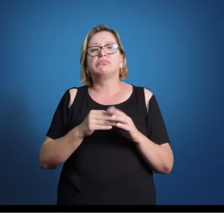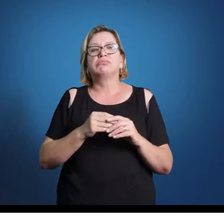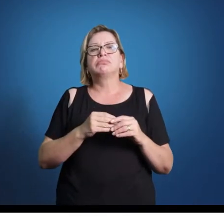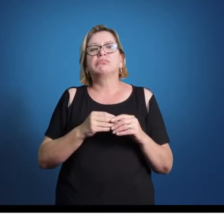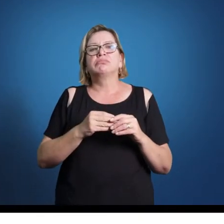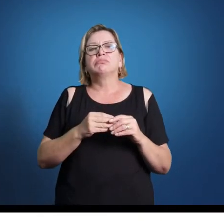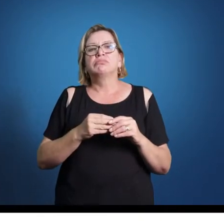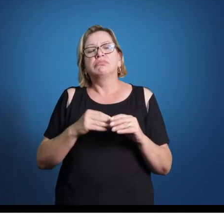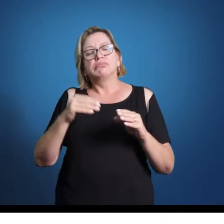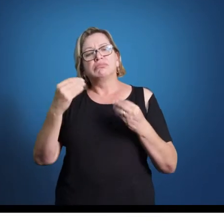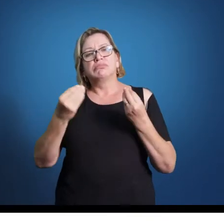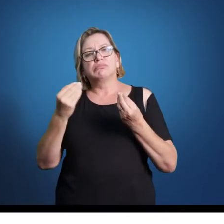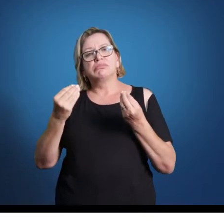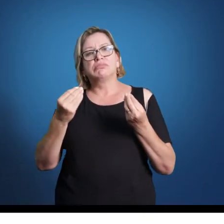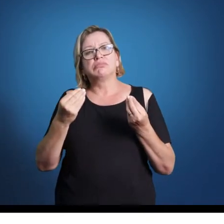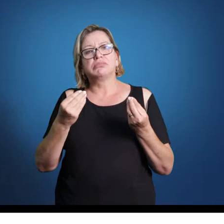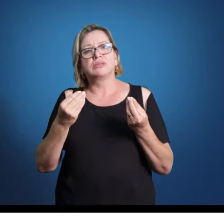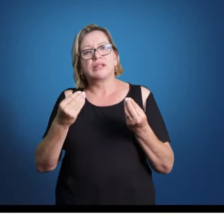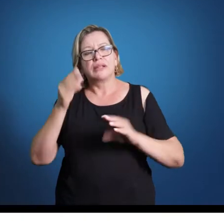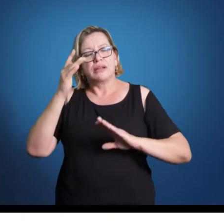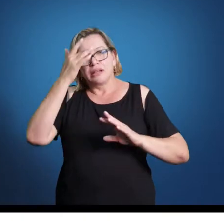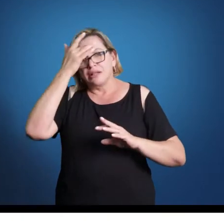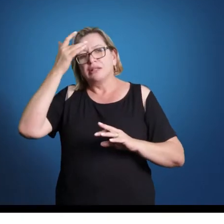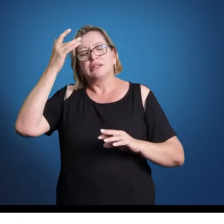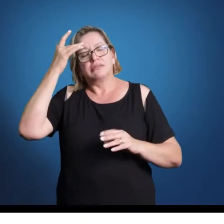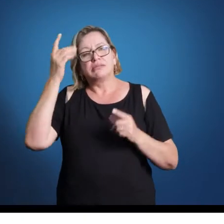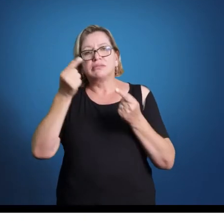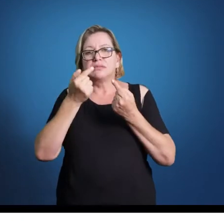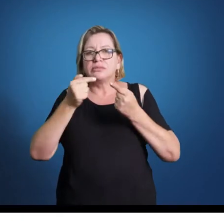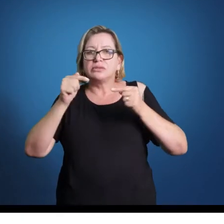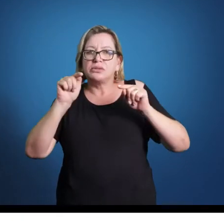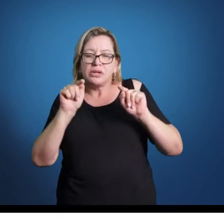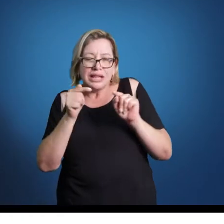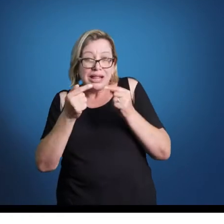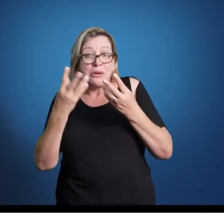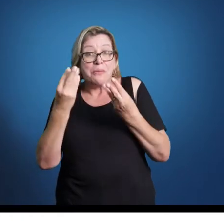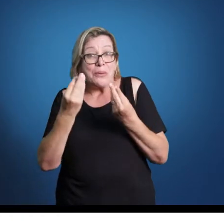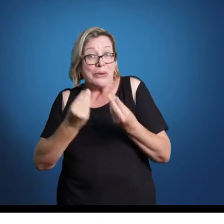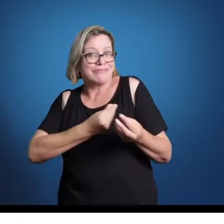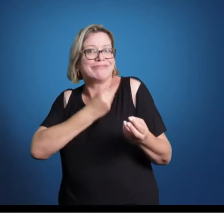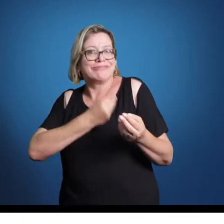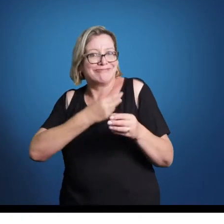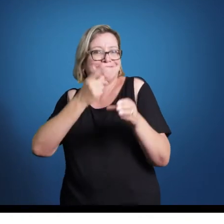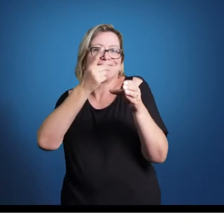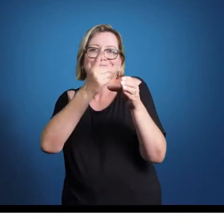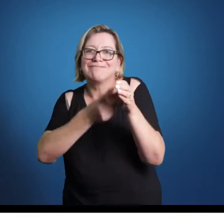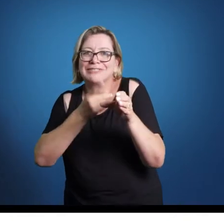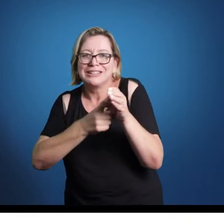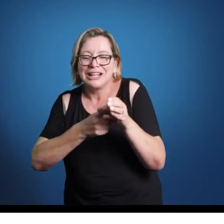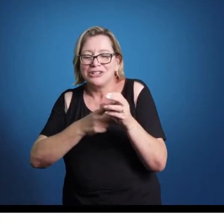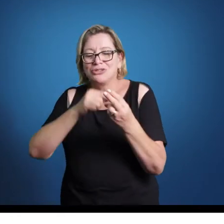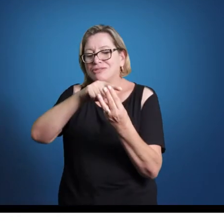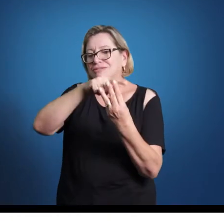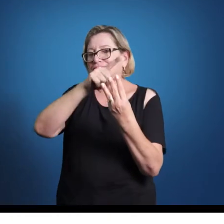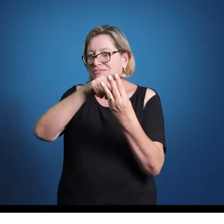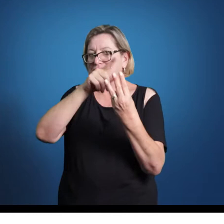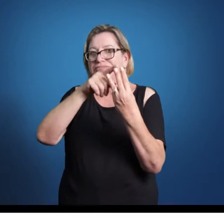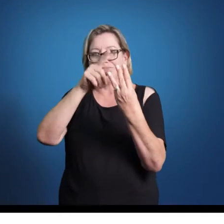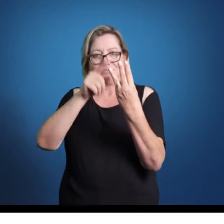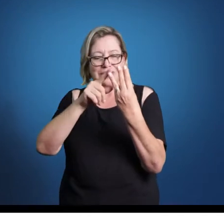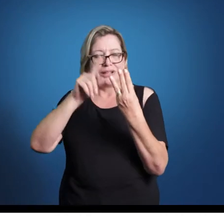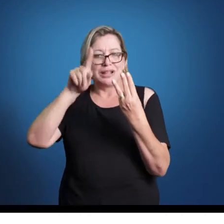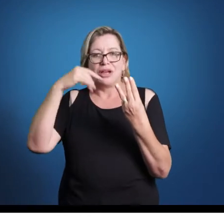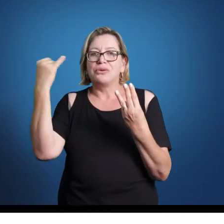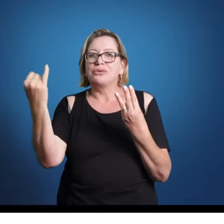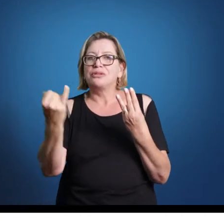E os compositores, muitos habitavam ali, e esses três são os mais relevantes dentre os outros tantos importantes que